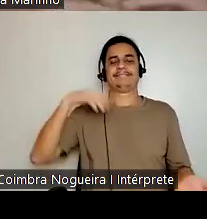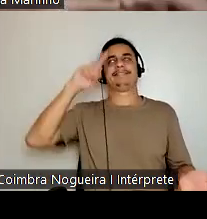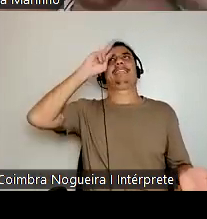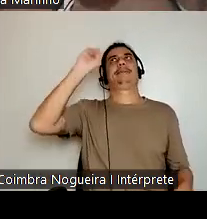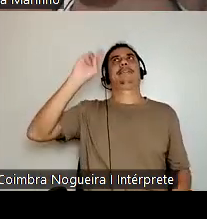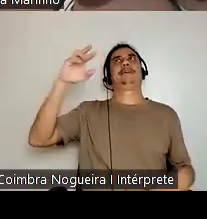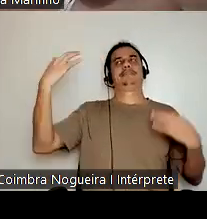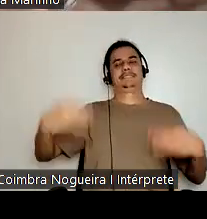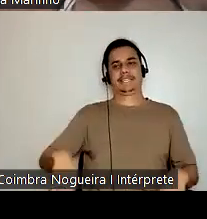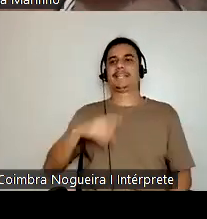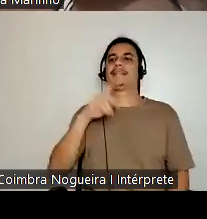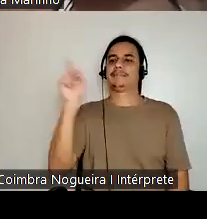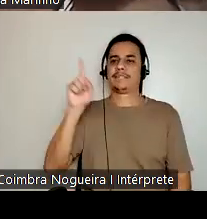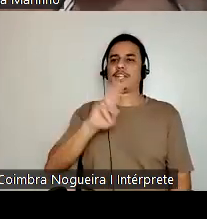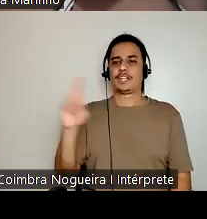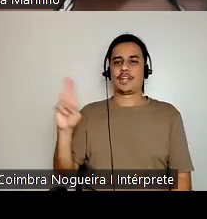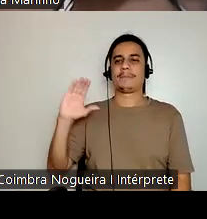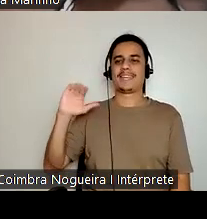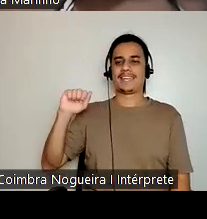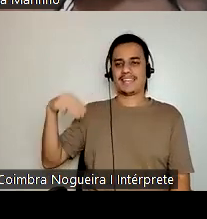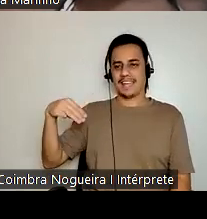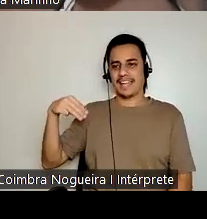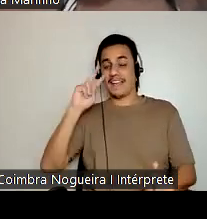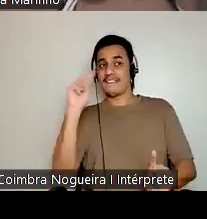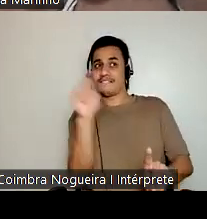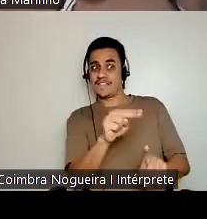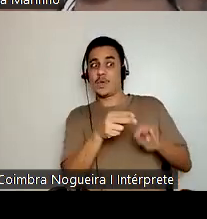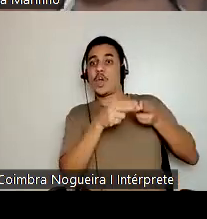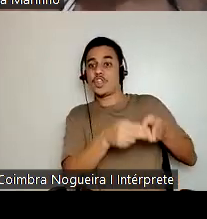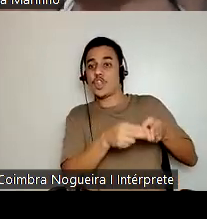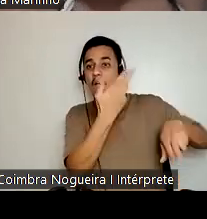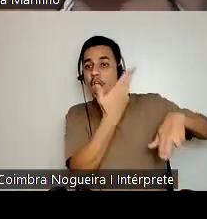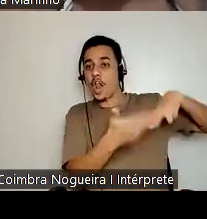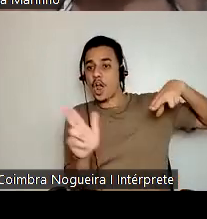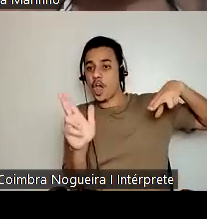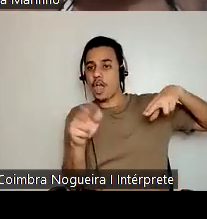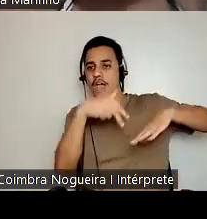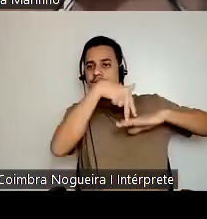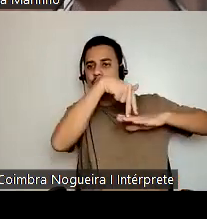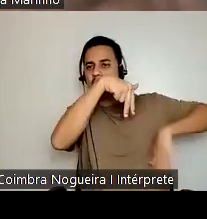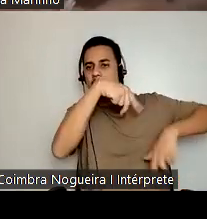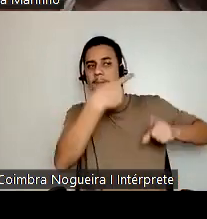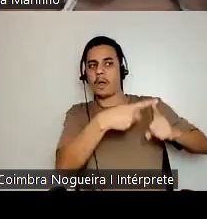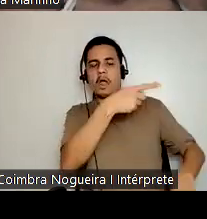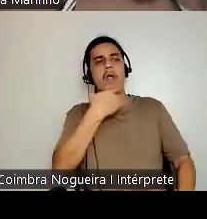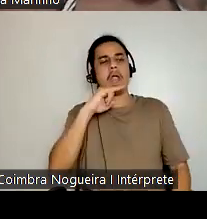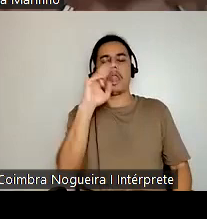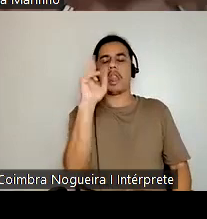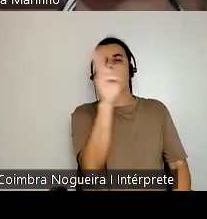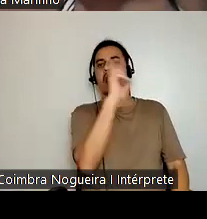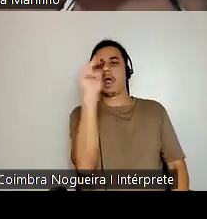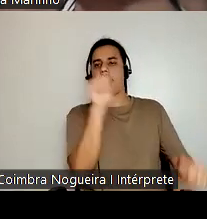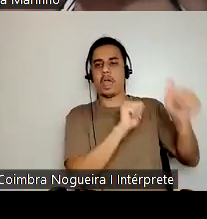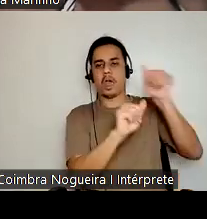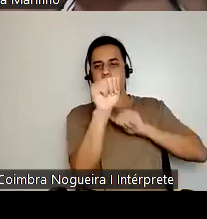Cã viu Noé sem roupas, nessa situação de vulnerabilidade, porque ele estava bêbado. E era um